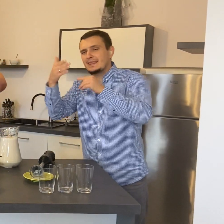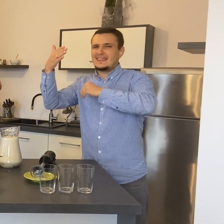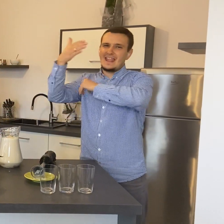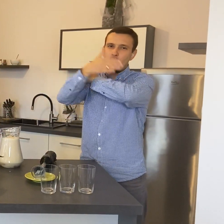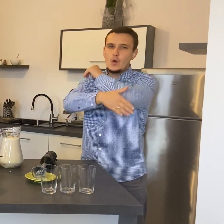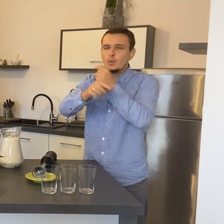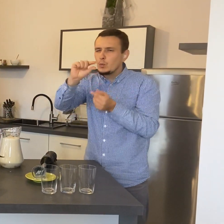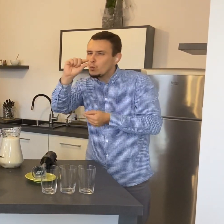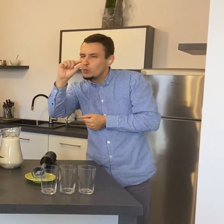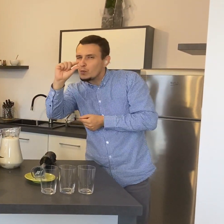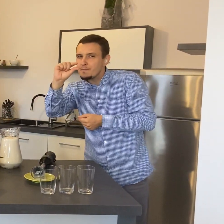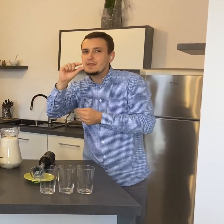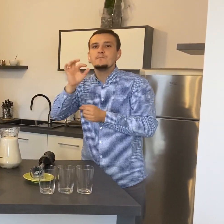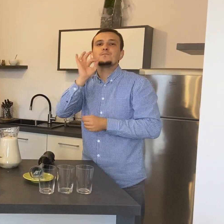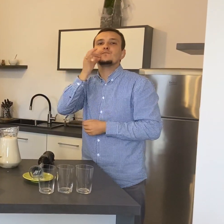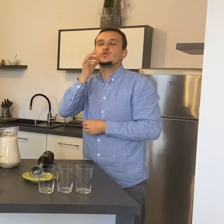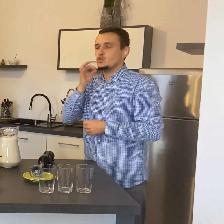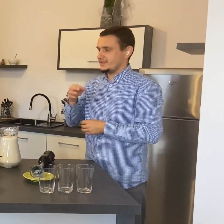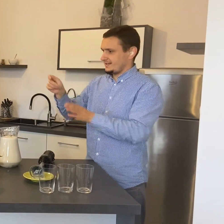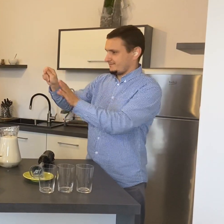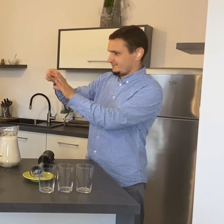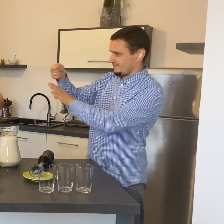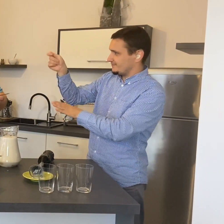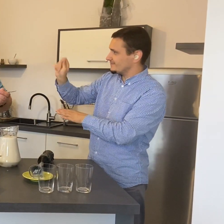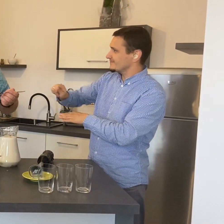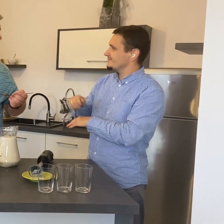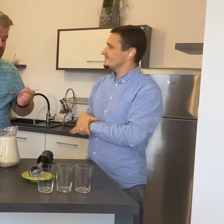Żeby nam nie brakło słodyczy.